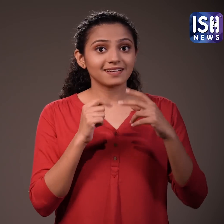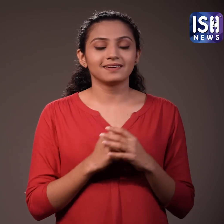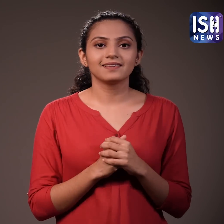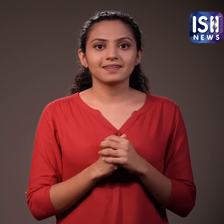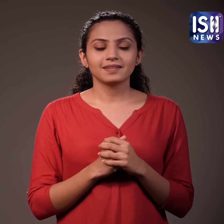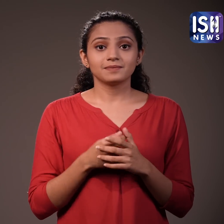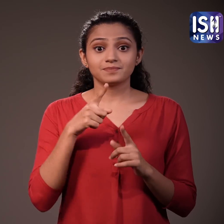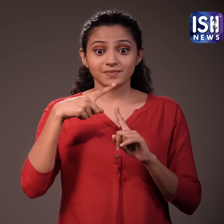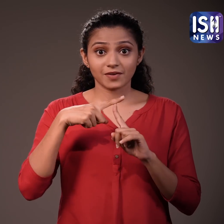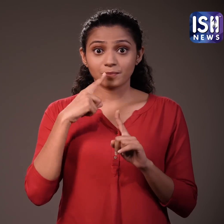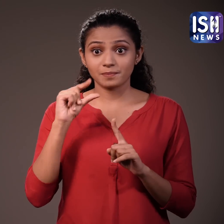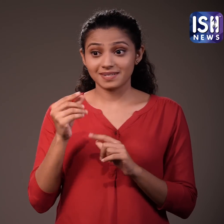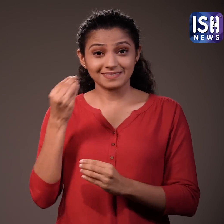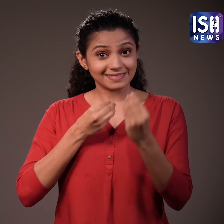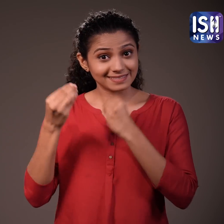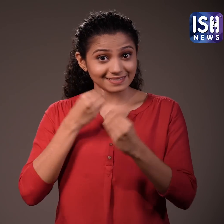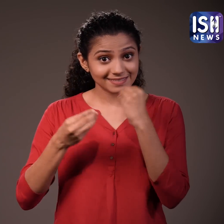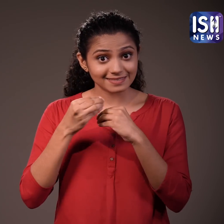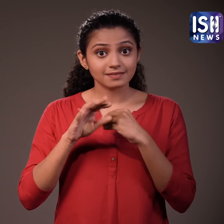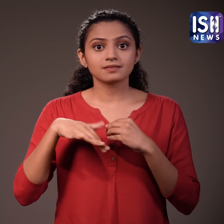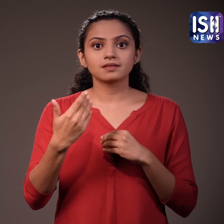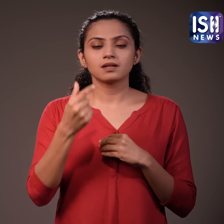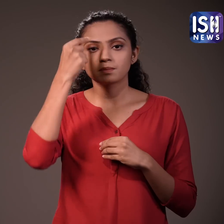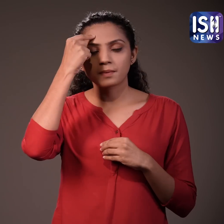टोफू रुदै संबंदी बिमारियों की संभावना को कम करता है